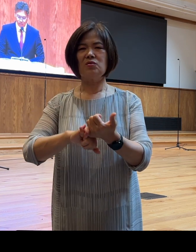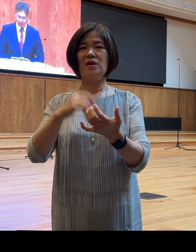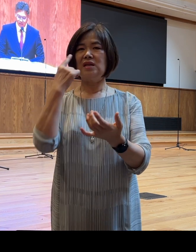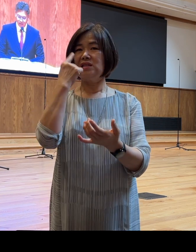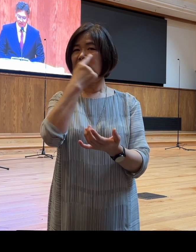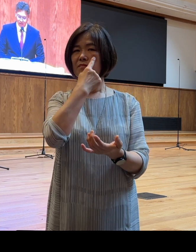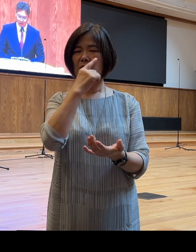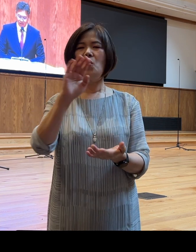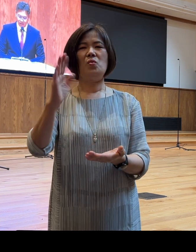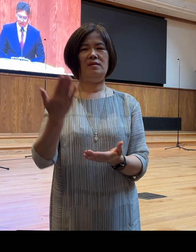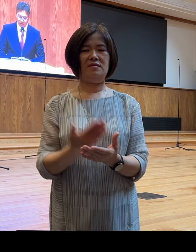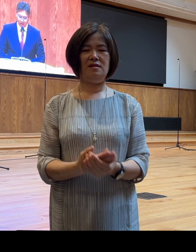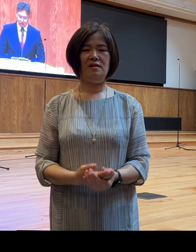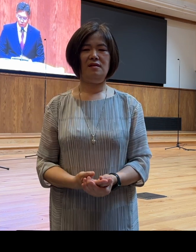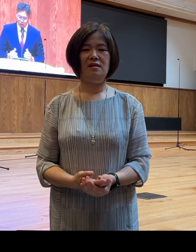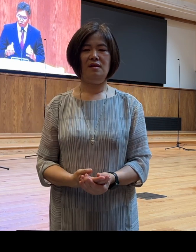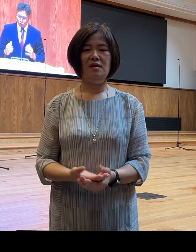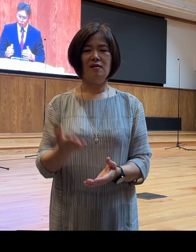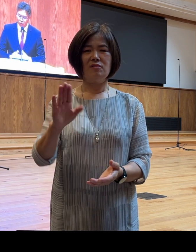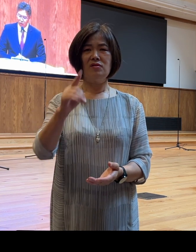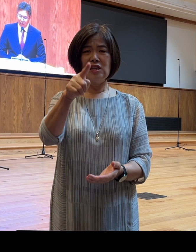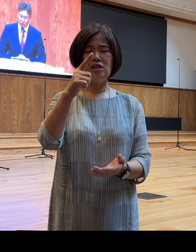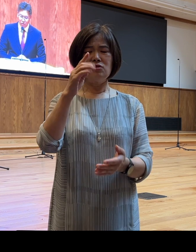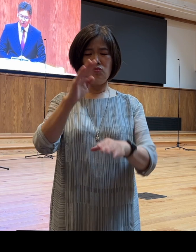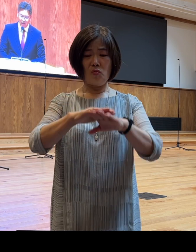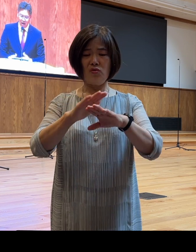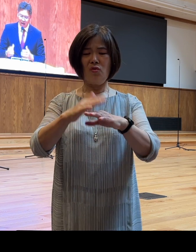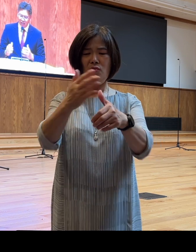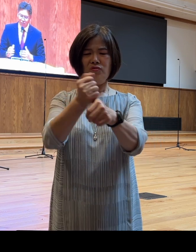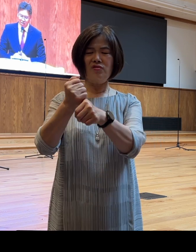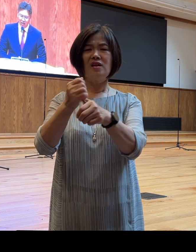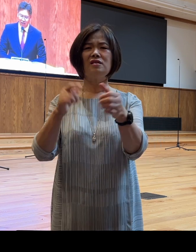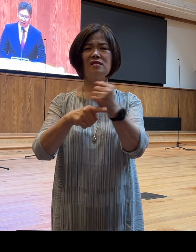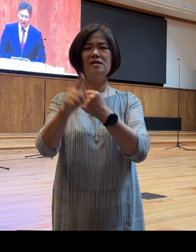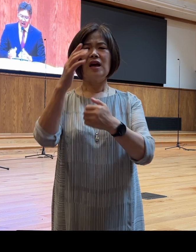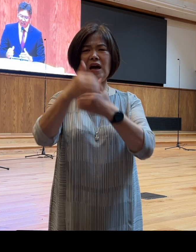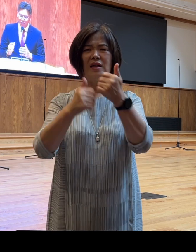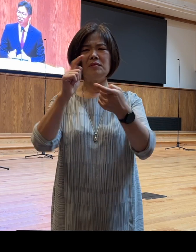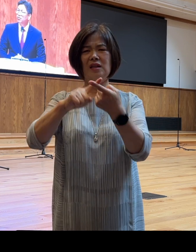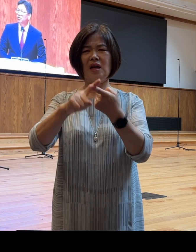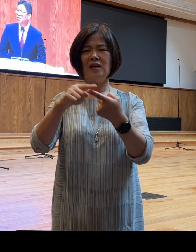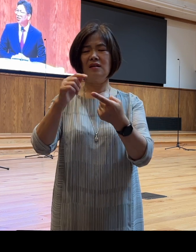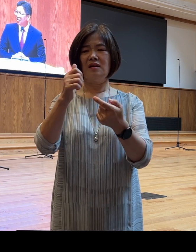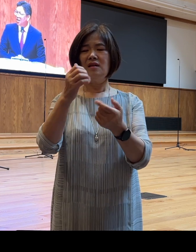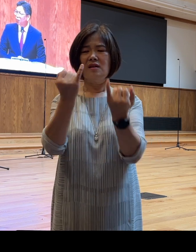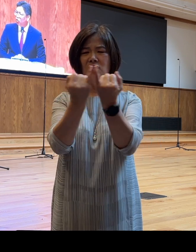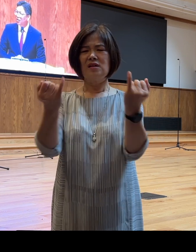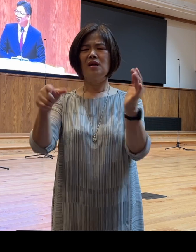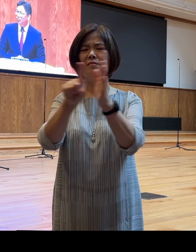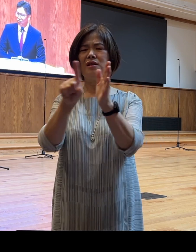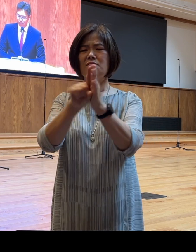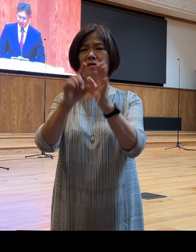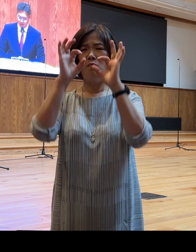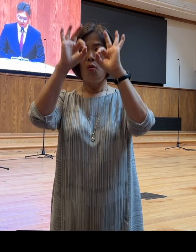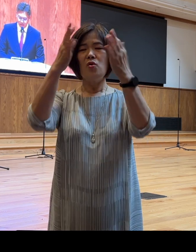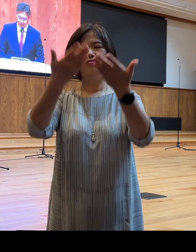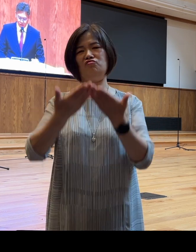그리고 내 손으로 붙들라는 것은 하나님을 향한 하갈의 믿음을 내보이라는 것입니다 결국